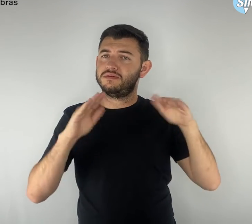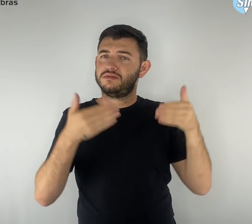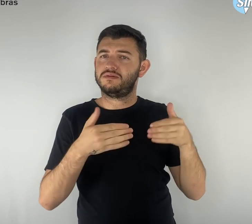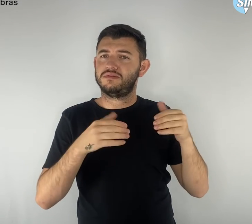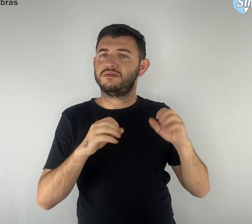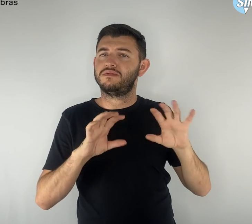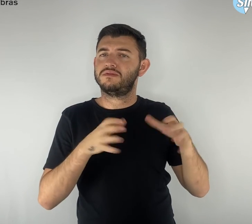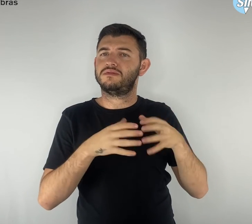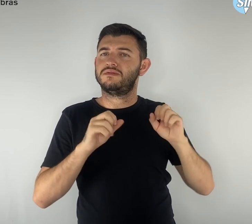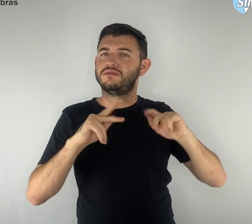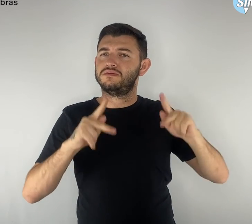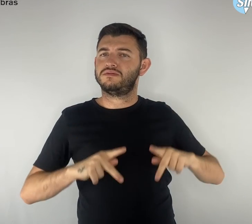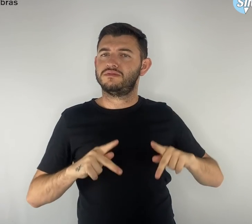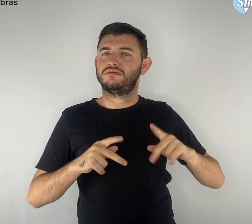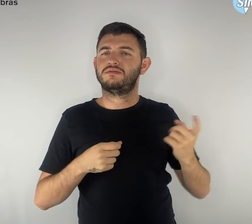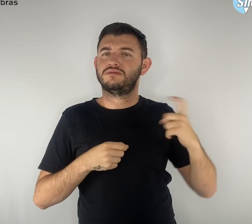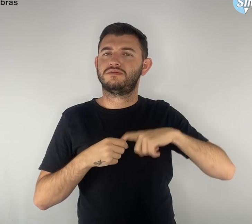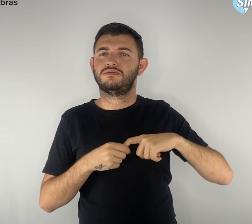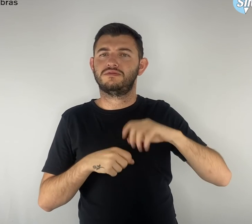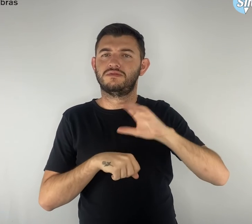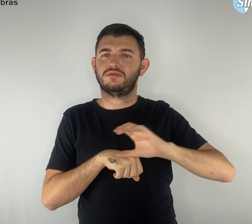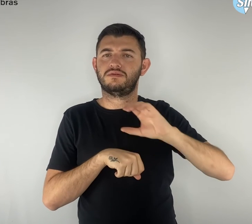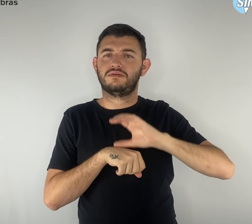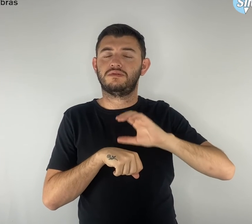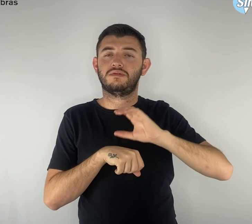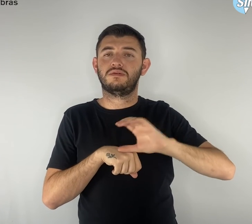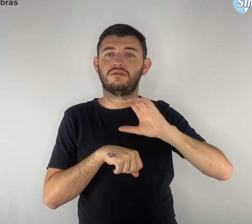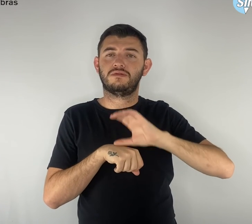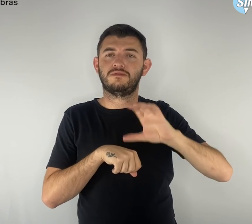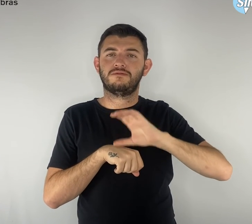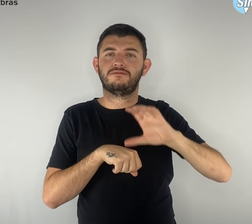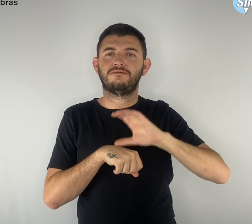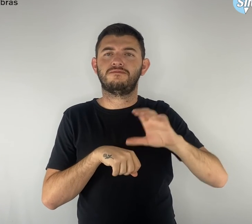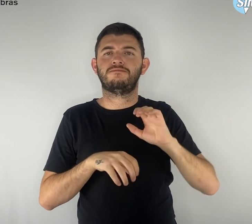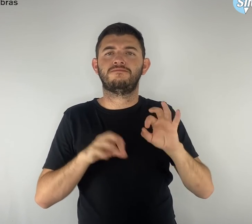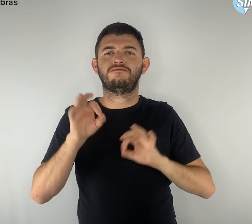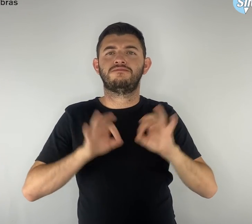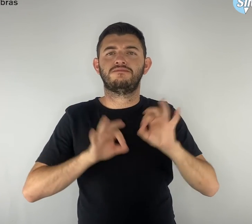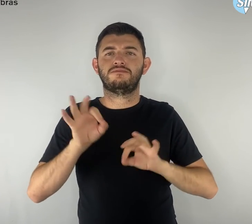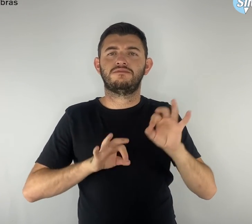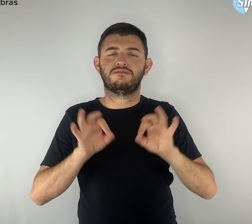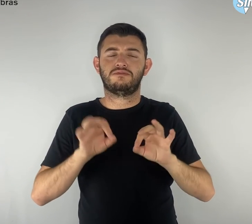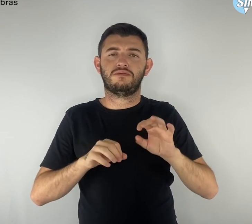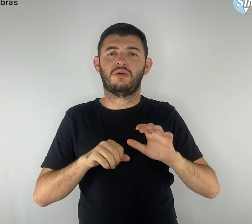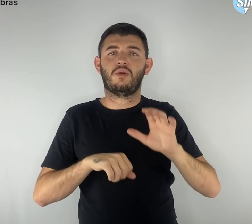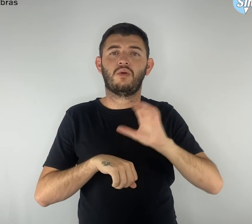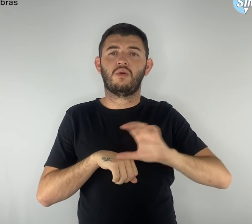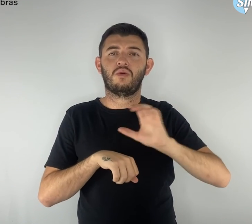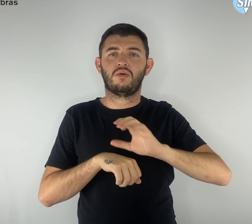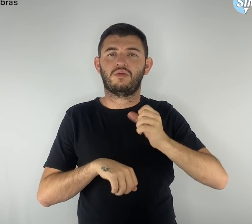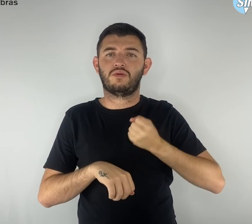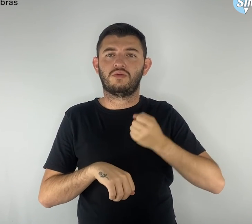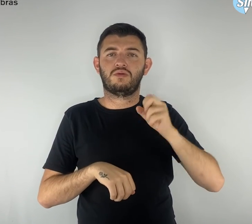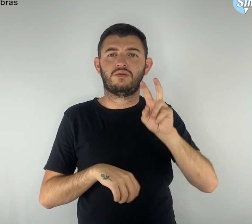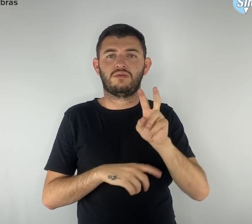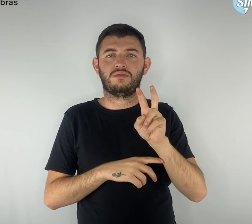retomou a oficina e realizou a quinta edição do curso. Nessa quarta, foi